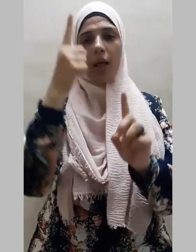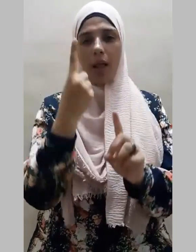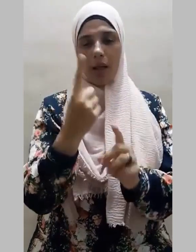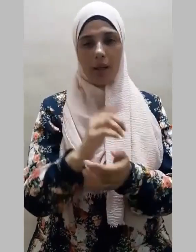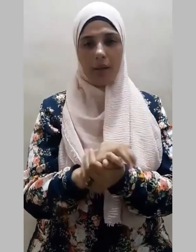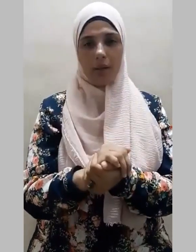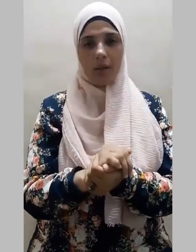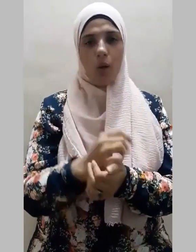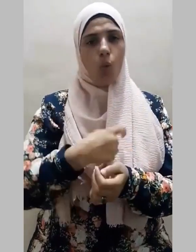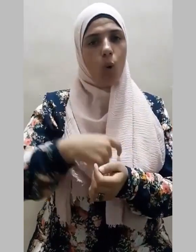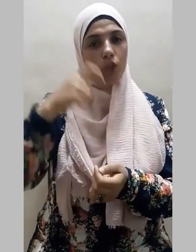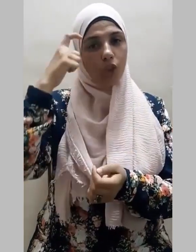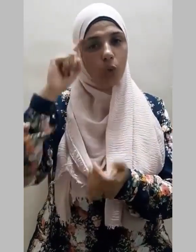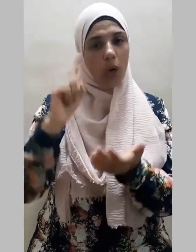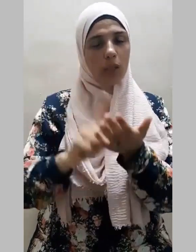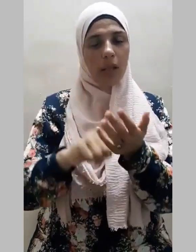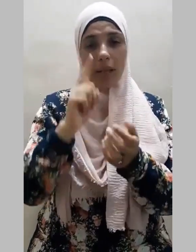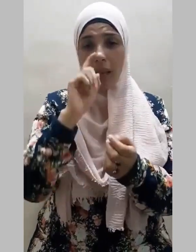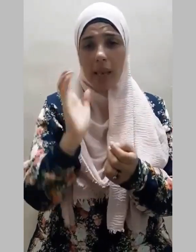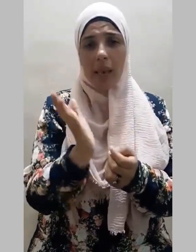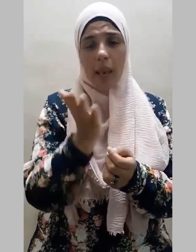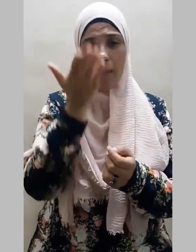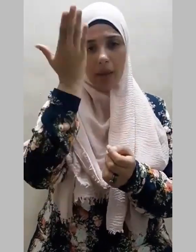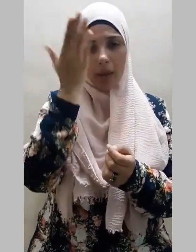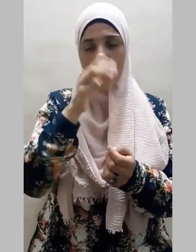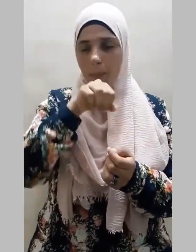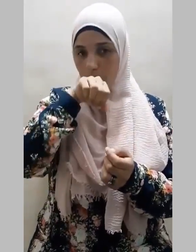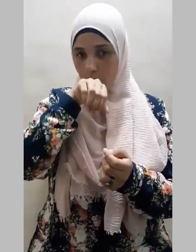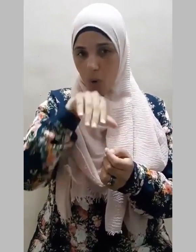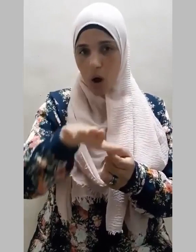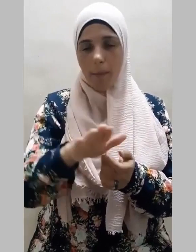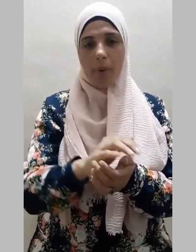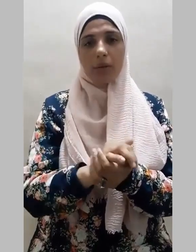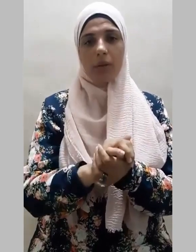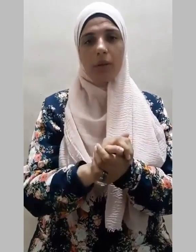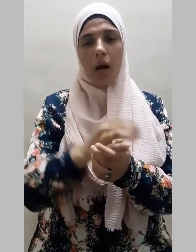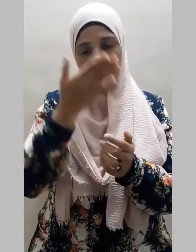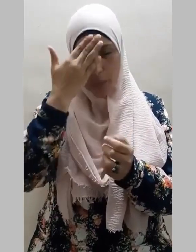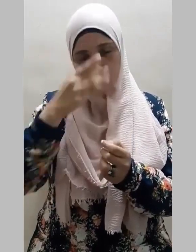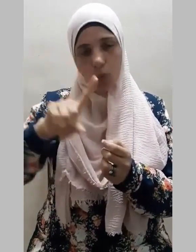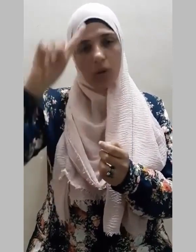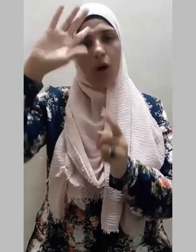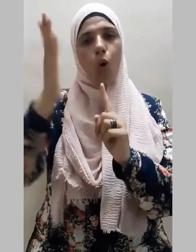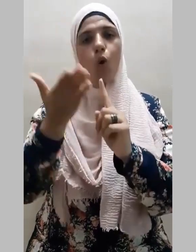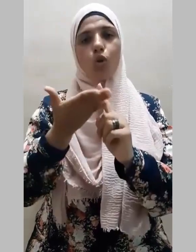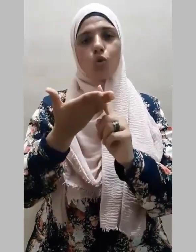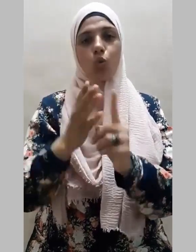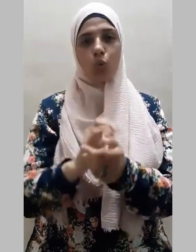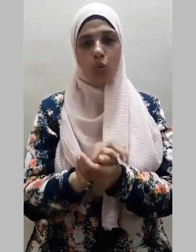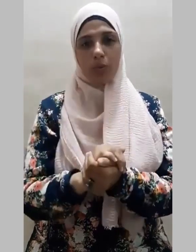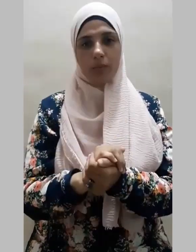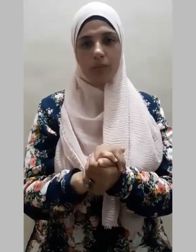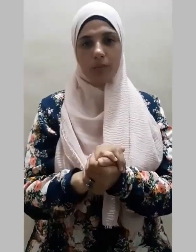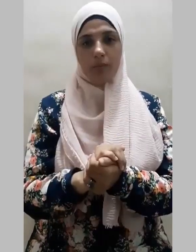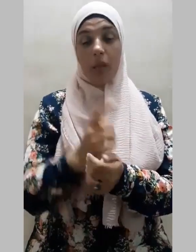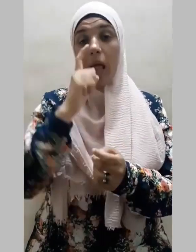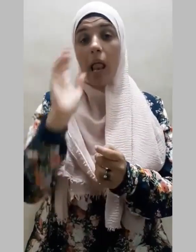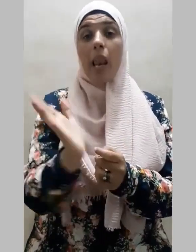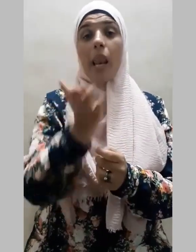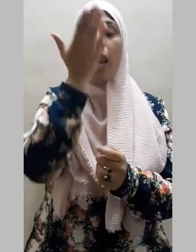وأشهد أن سيدنا ونبينا محمداً عبده ورسوله النبي الأمي